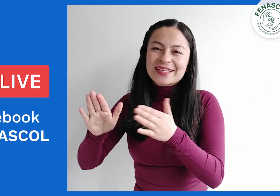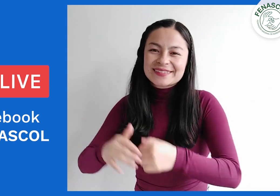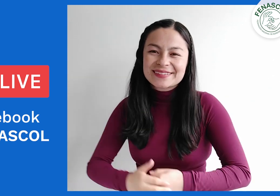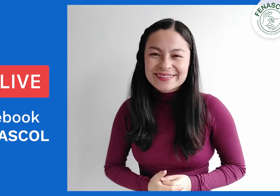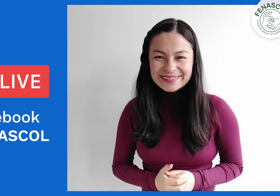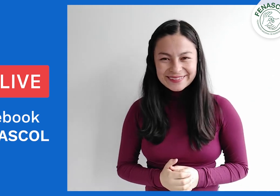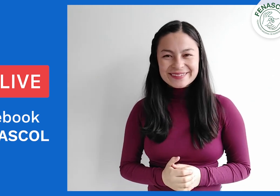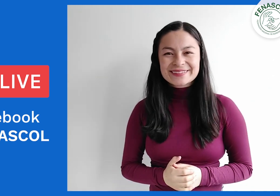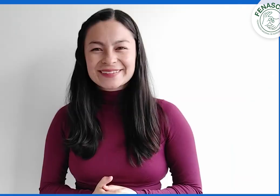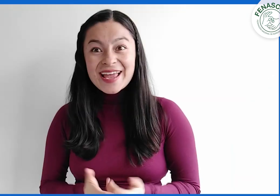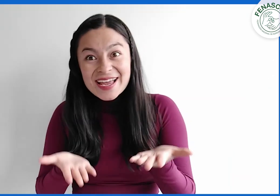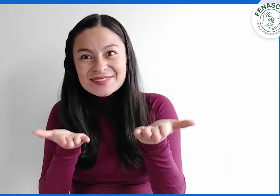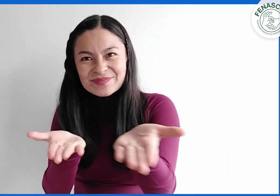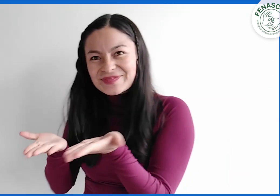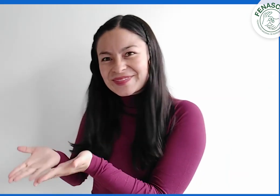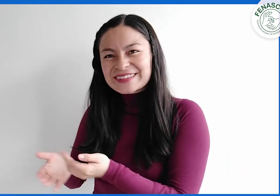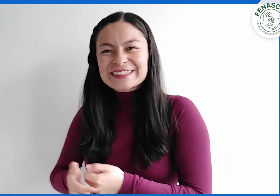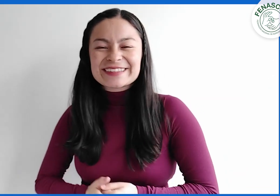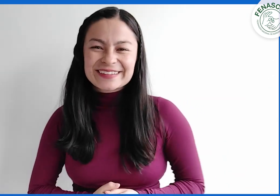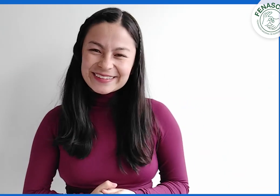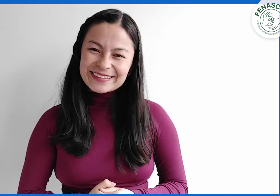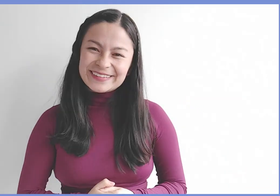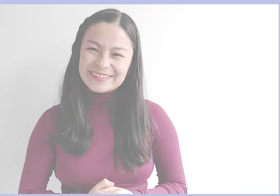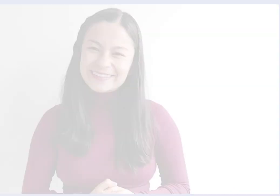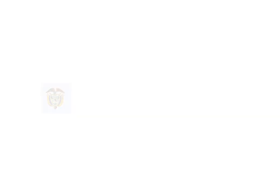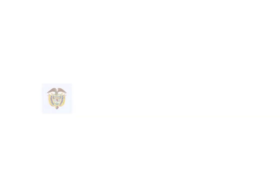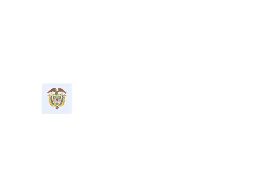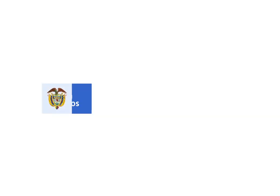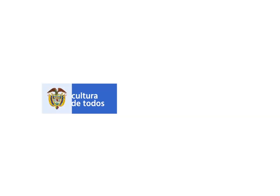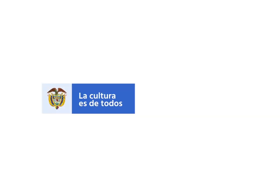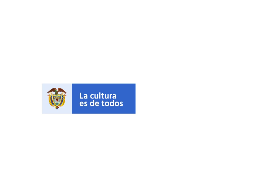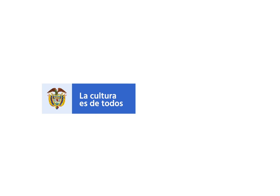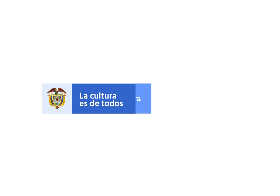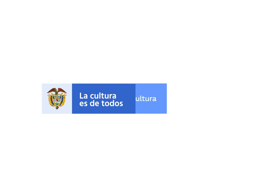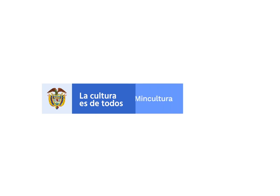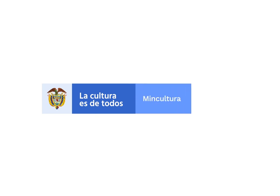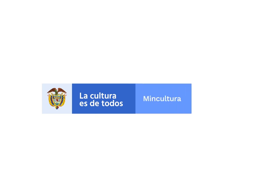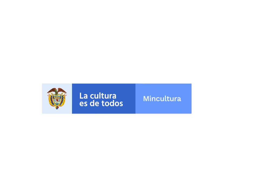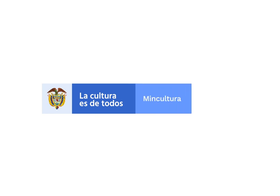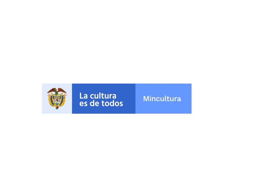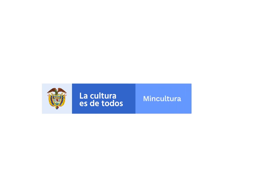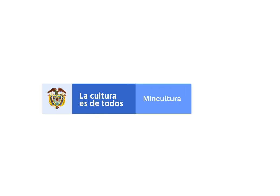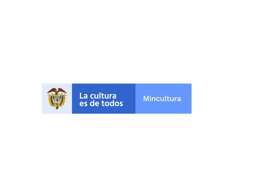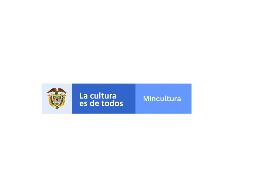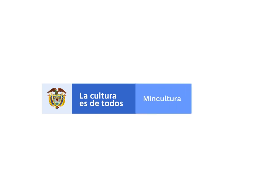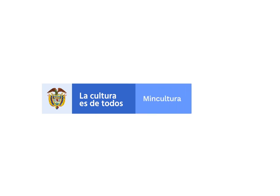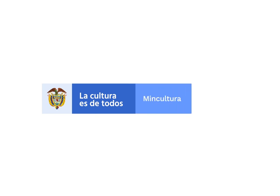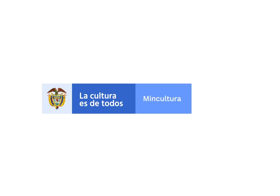FENASCOL en torno a la planeación lingüística. Los esperamos. La cultura es de todos. Ministerio de